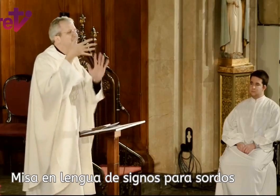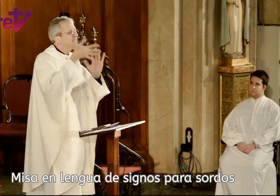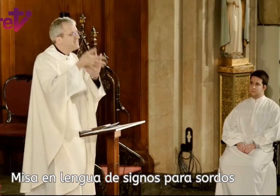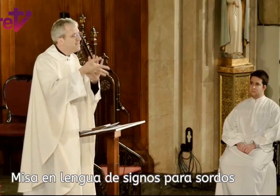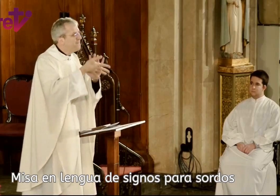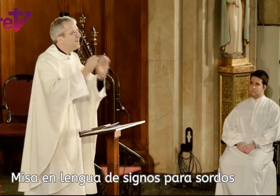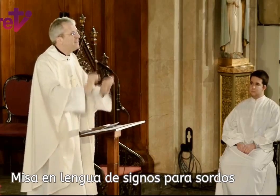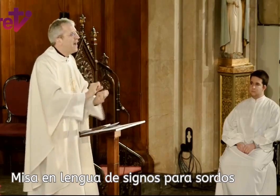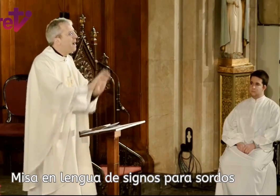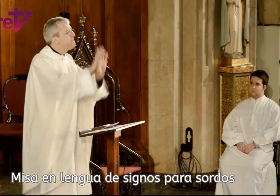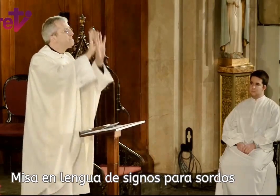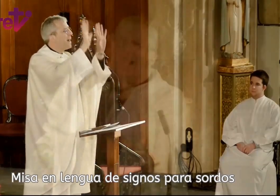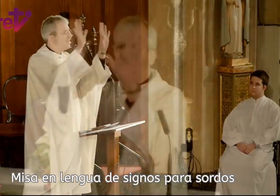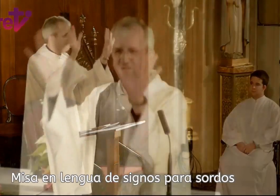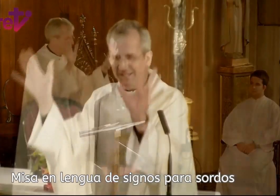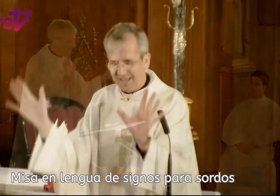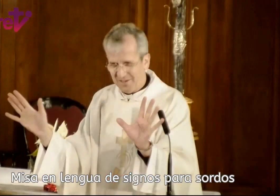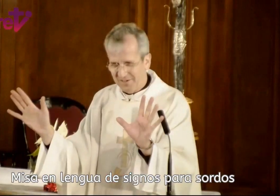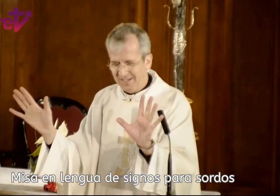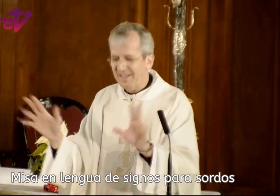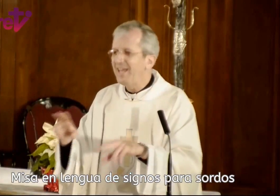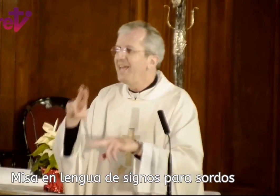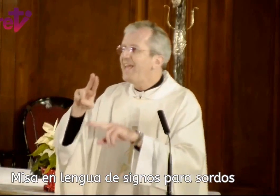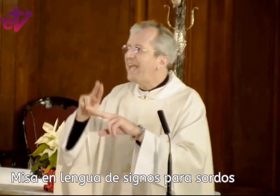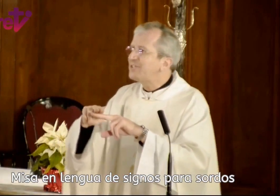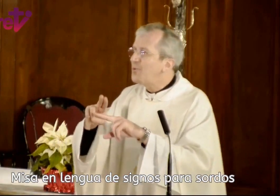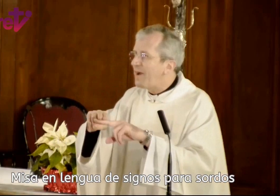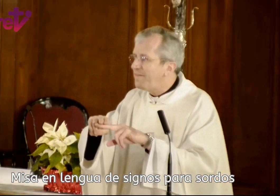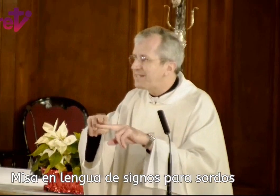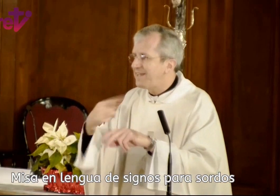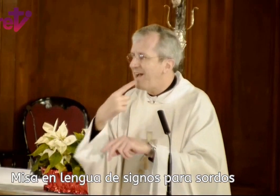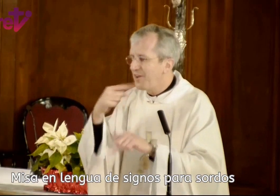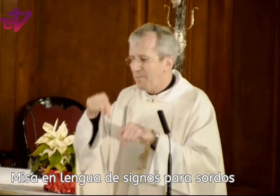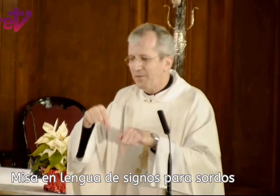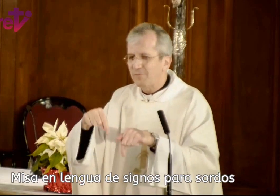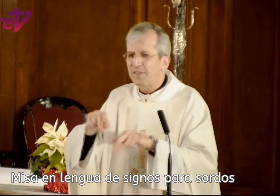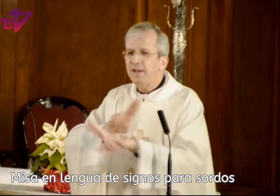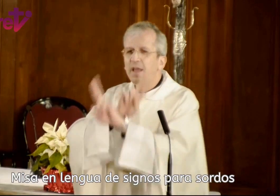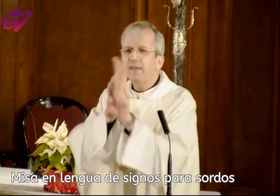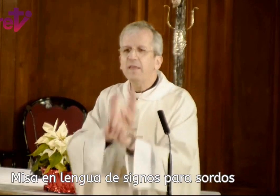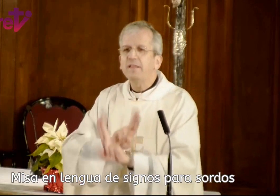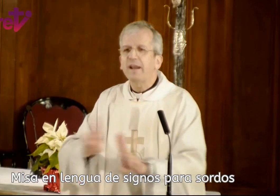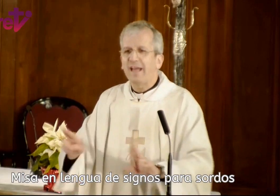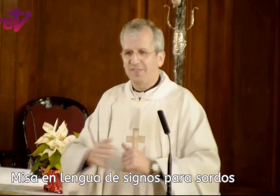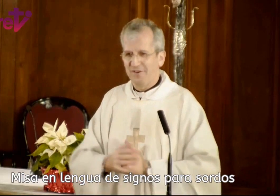que significa de la manifestación. Es decir, es una fiesta que hoy podríamos decir internacional.